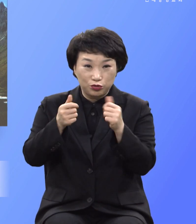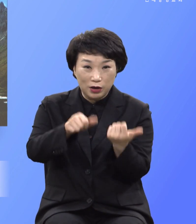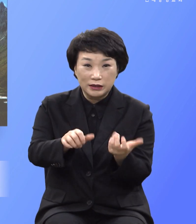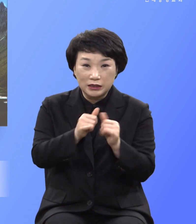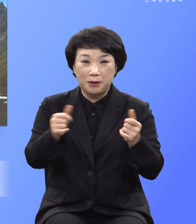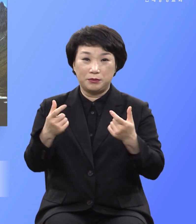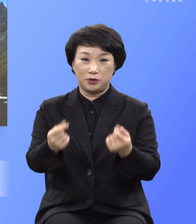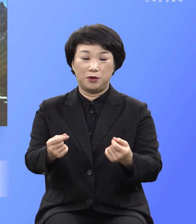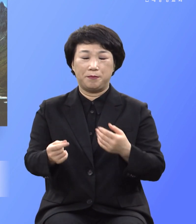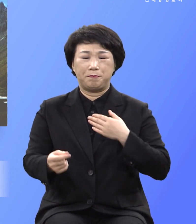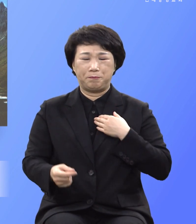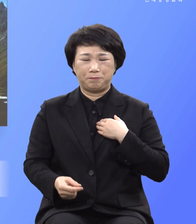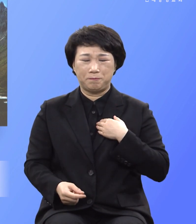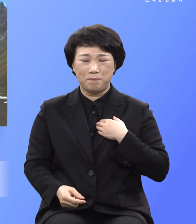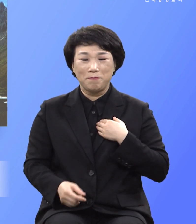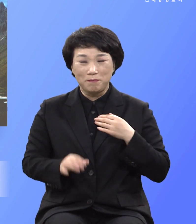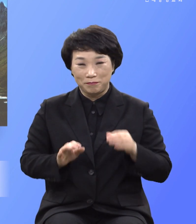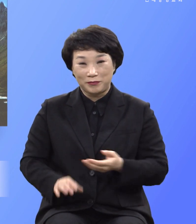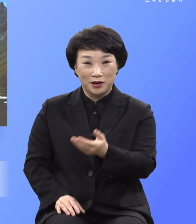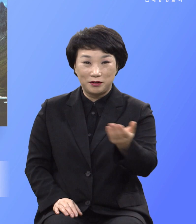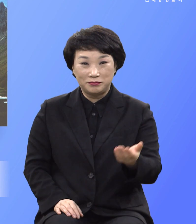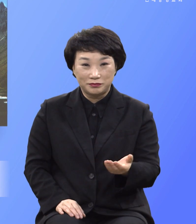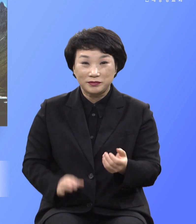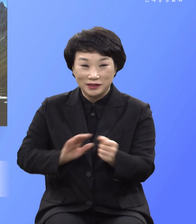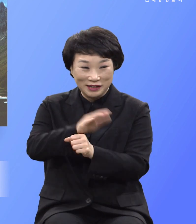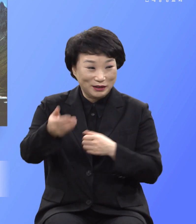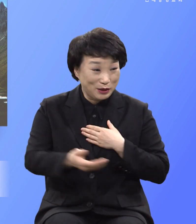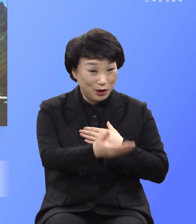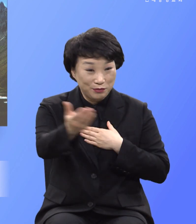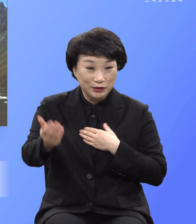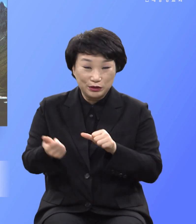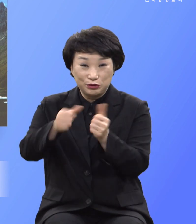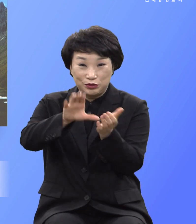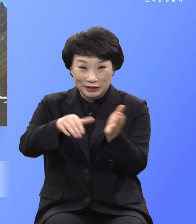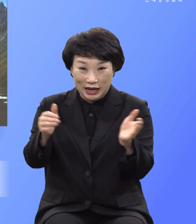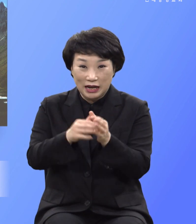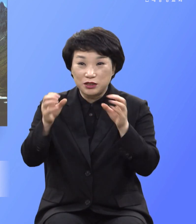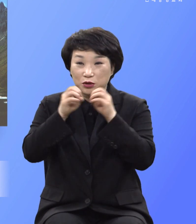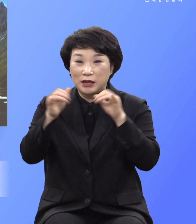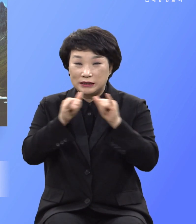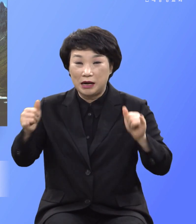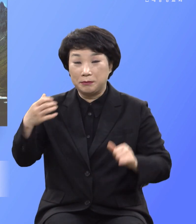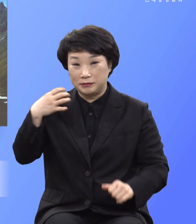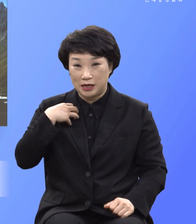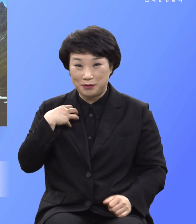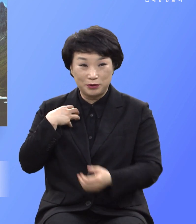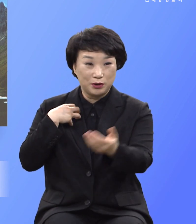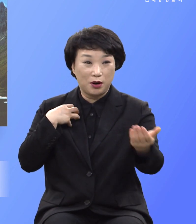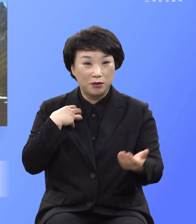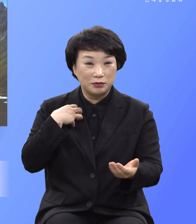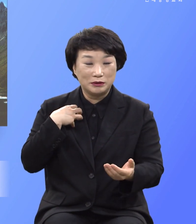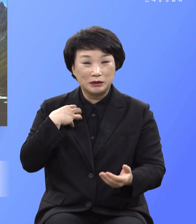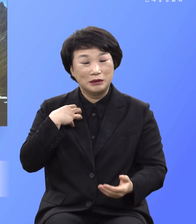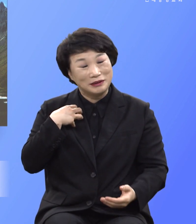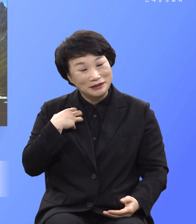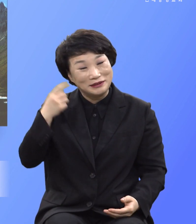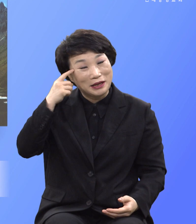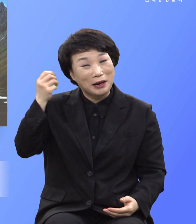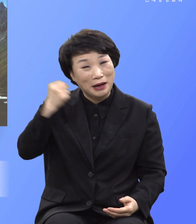같이 사랑하는 여러분 죽도록 전도자의 사명을 한번 감당해보고 싶지 않느냐